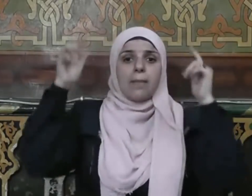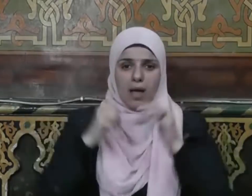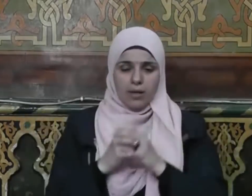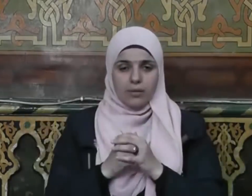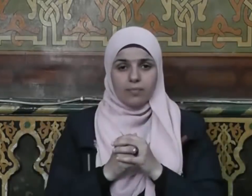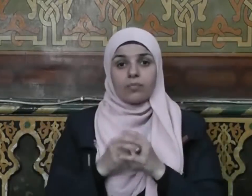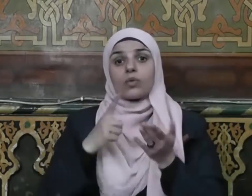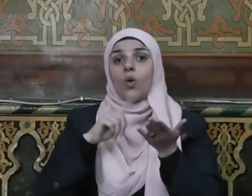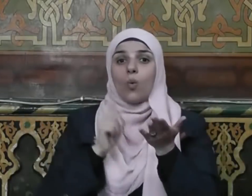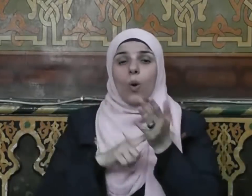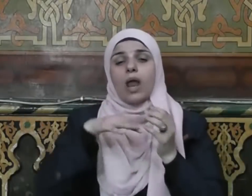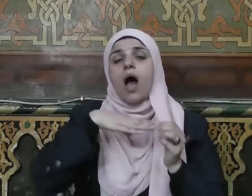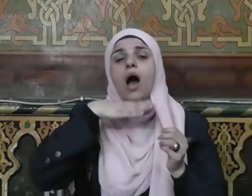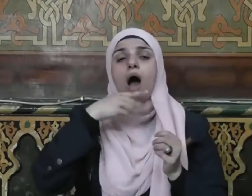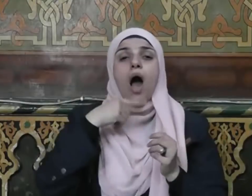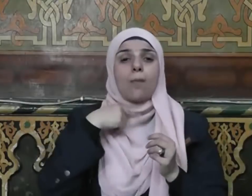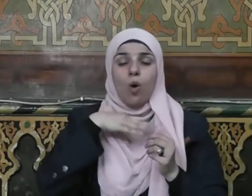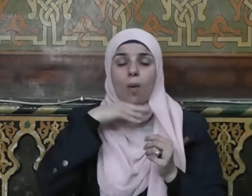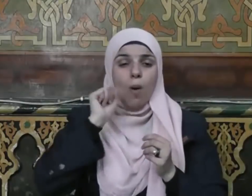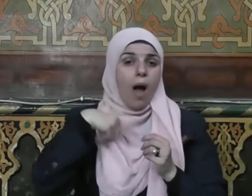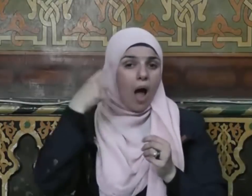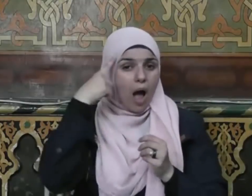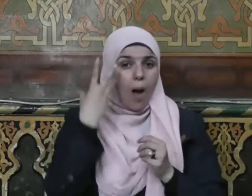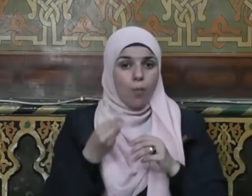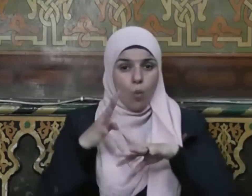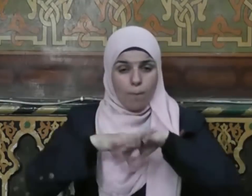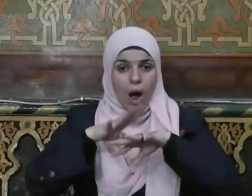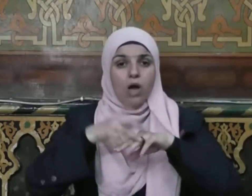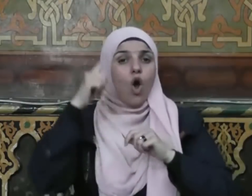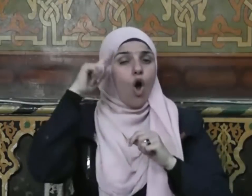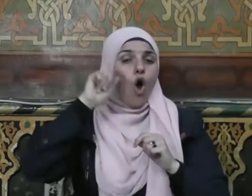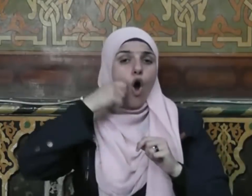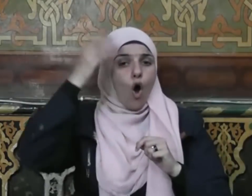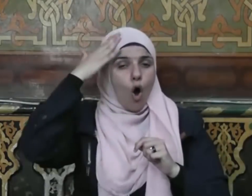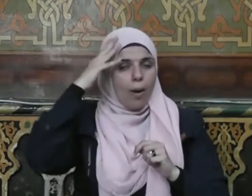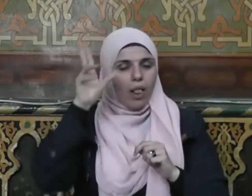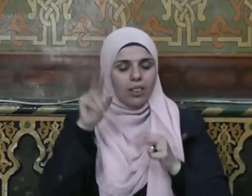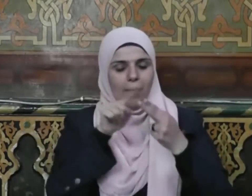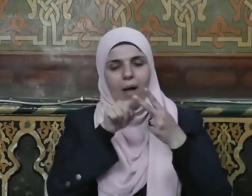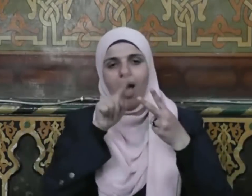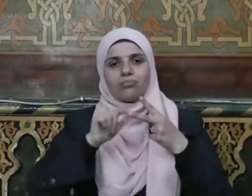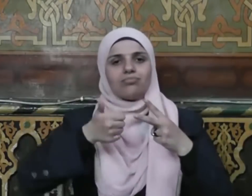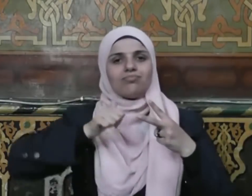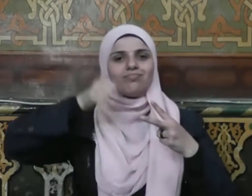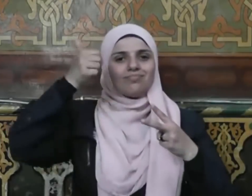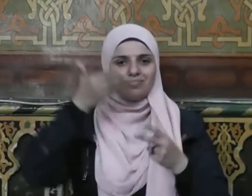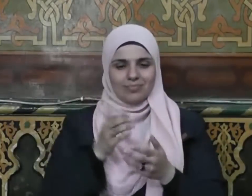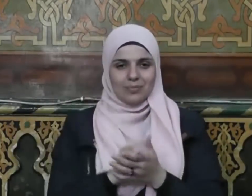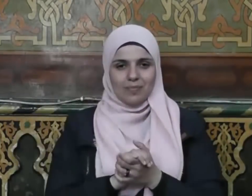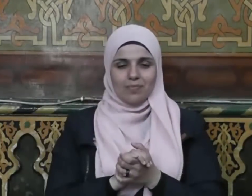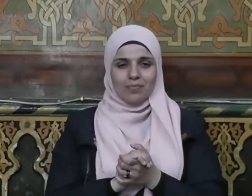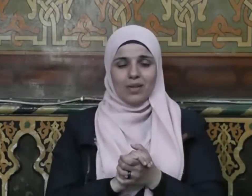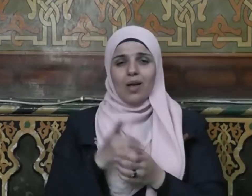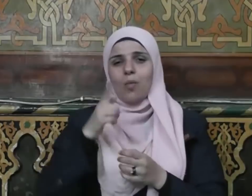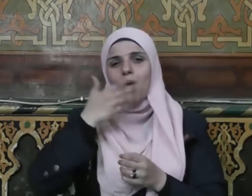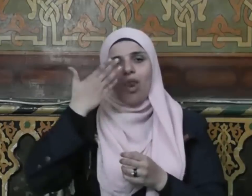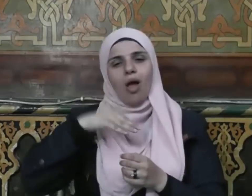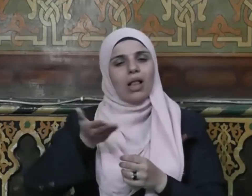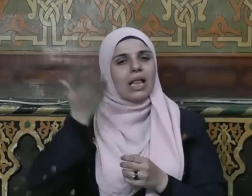السماء وإن أبا بكر وعمر منهما وأنعمى لقد كان صلى